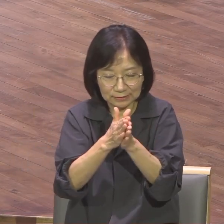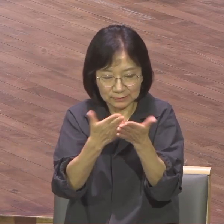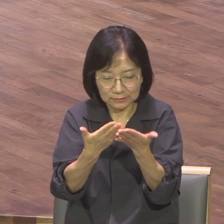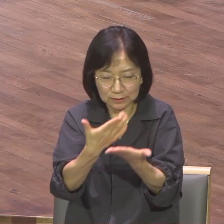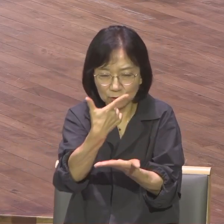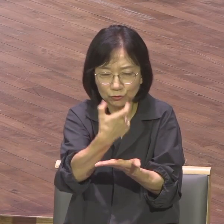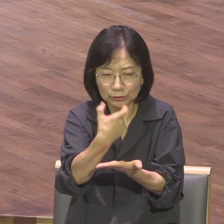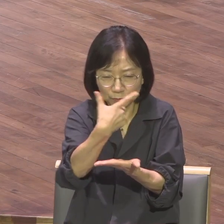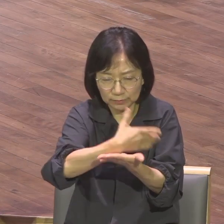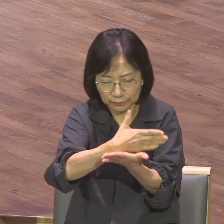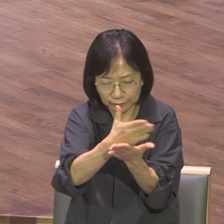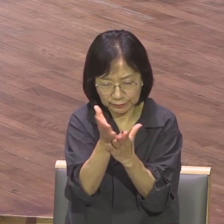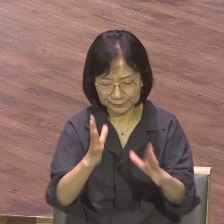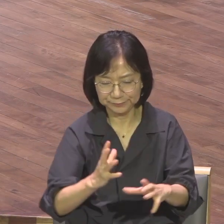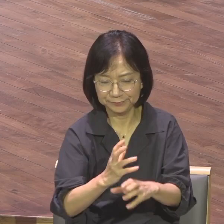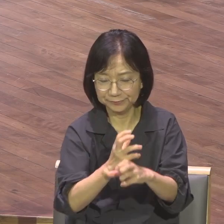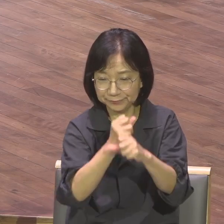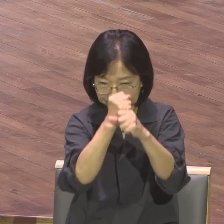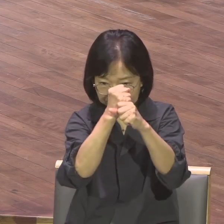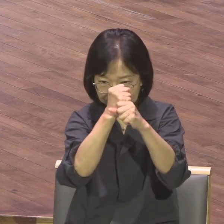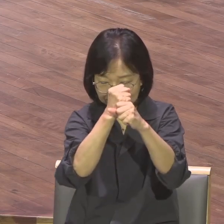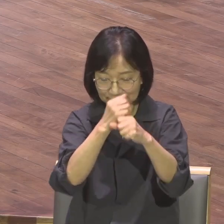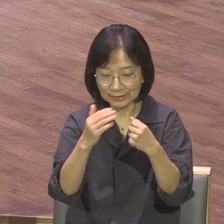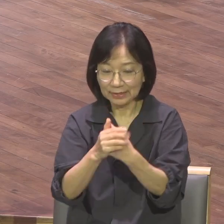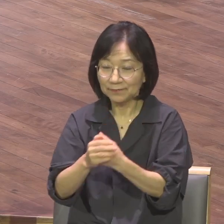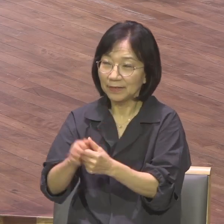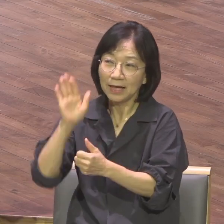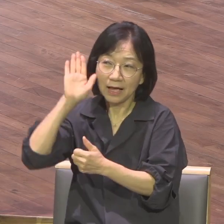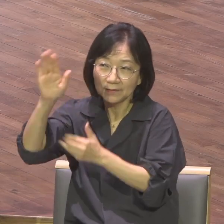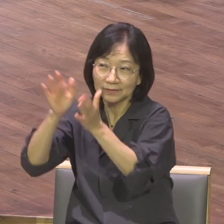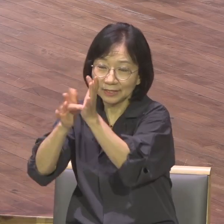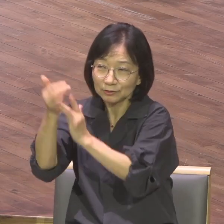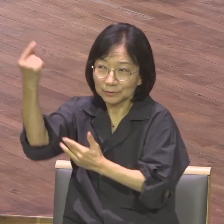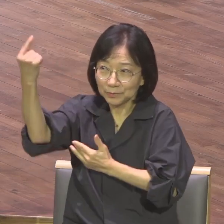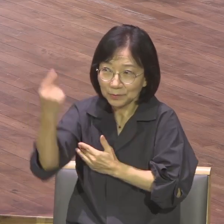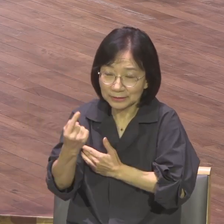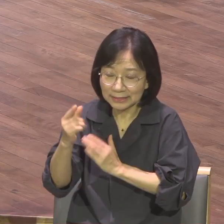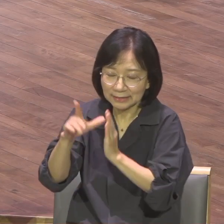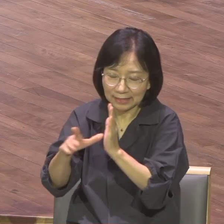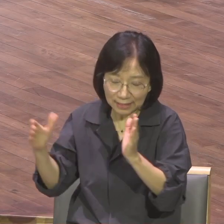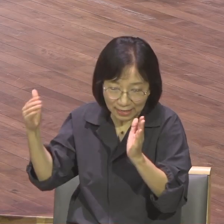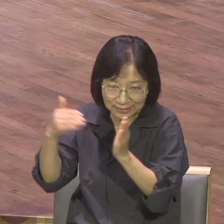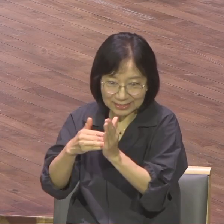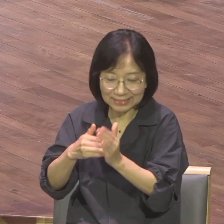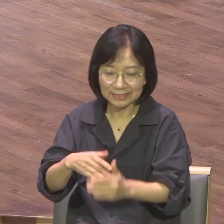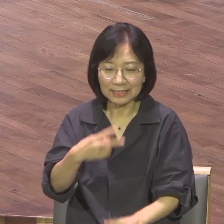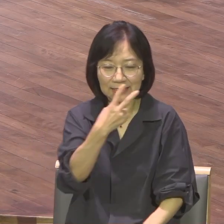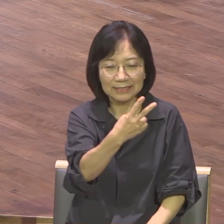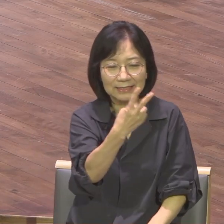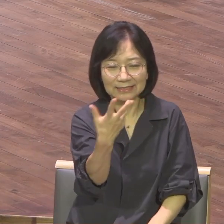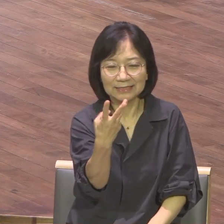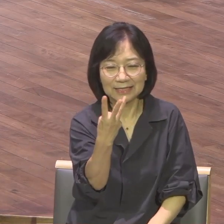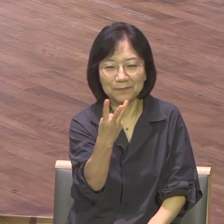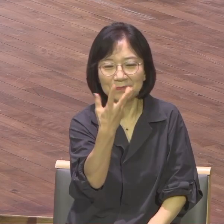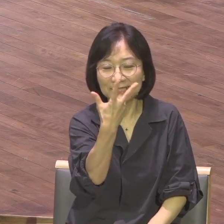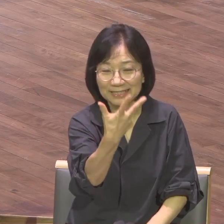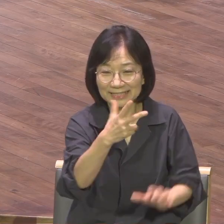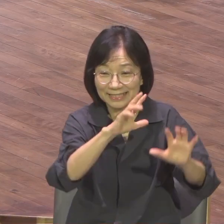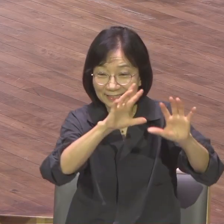오시는 그날까지 나의 현장과 2, 3, 7과 5천 종족 그리고 우리의 후대에게까지 반드시